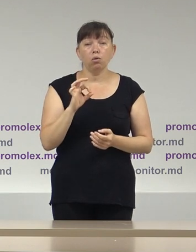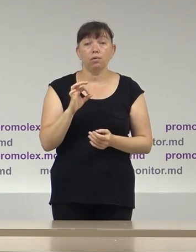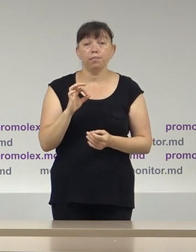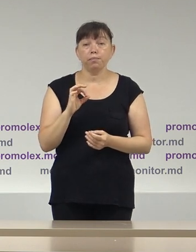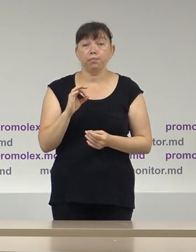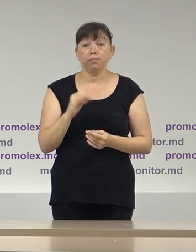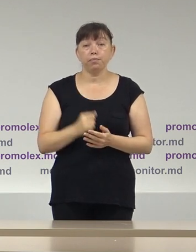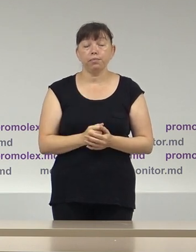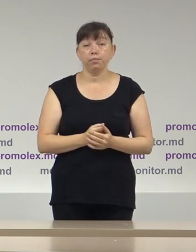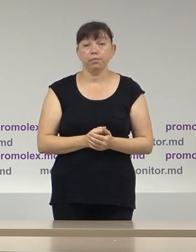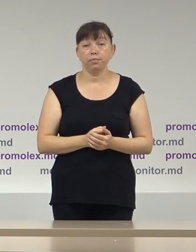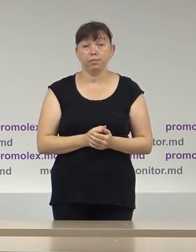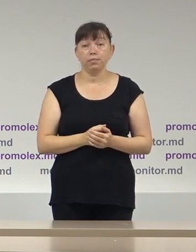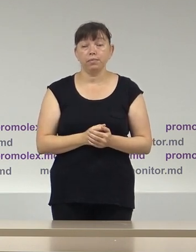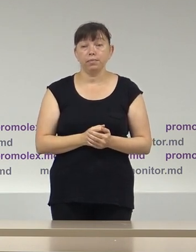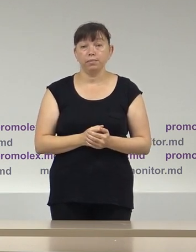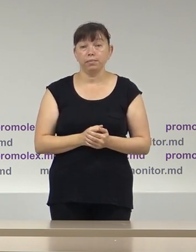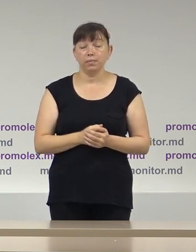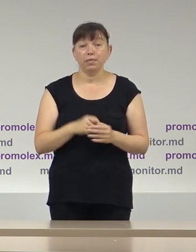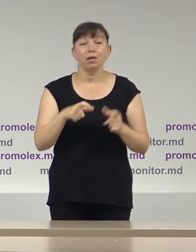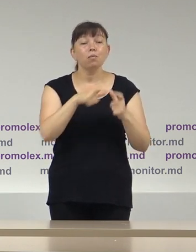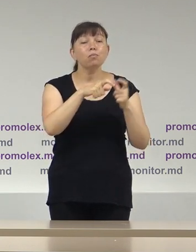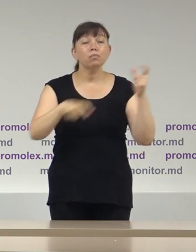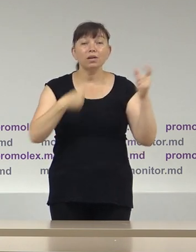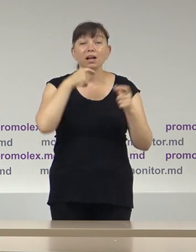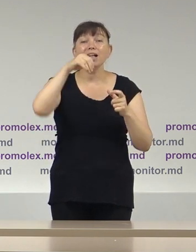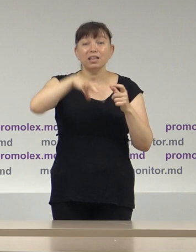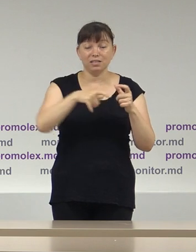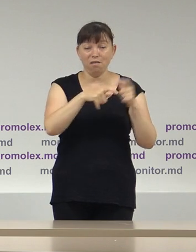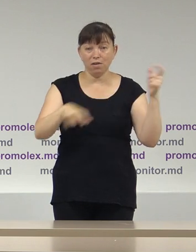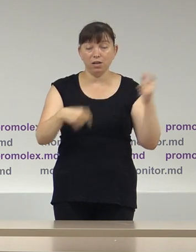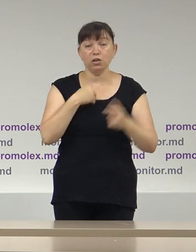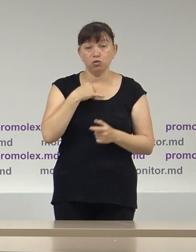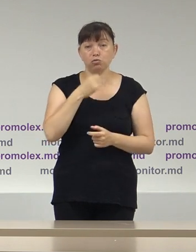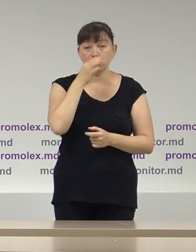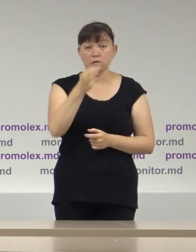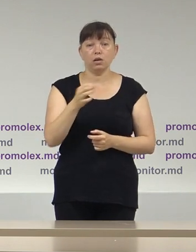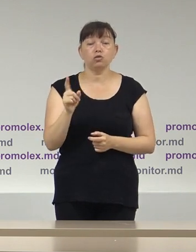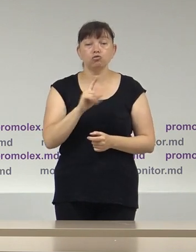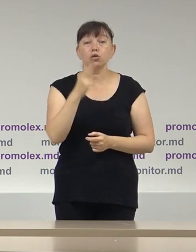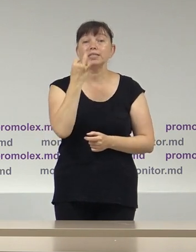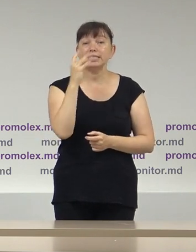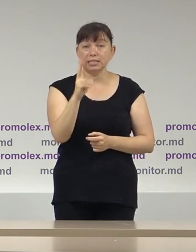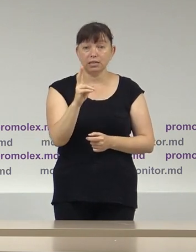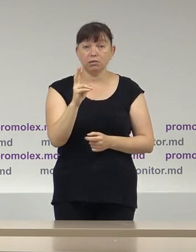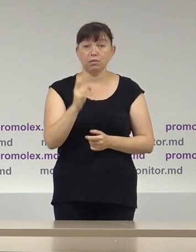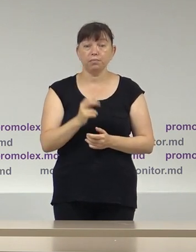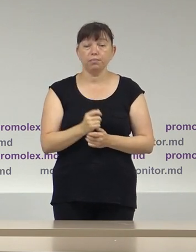buletinile de vot, voi menționa că CEC a